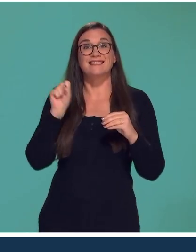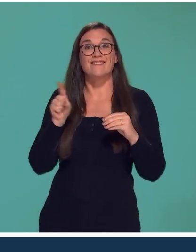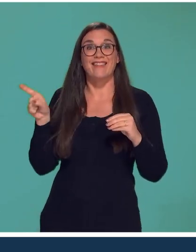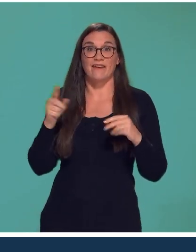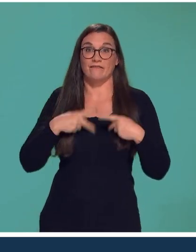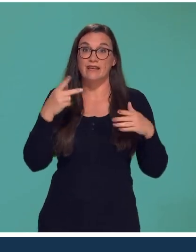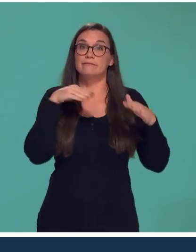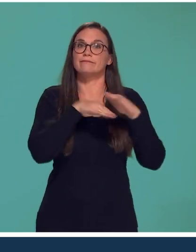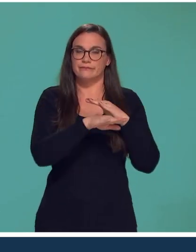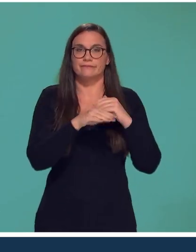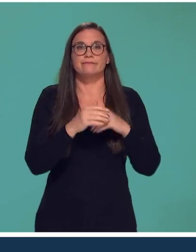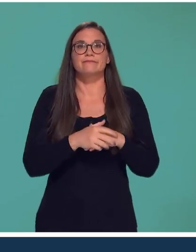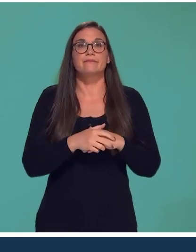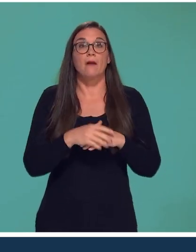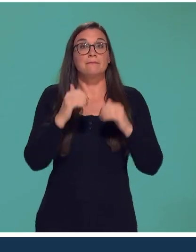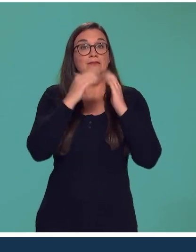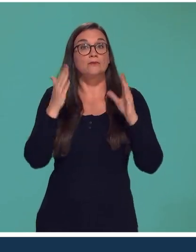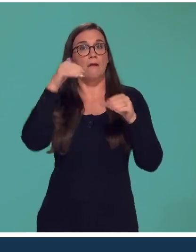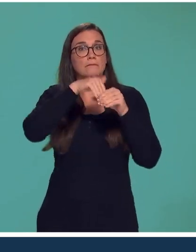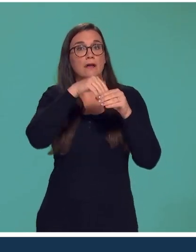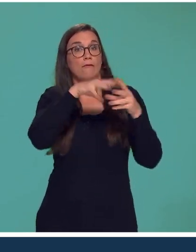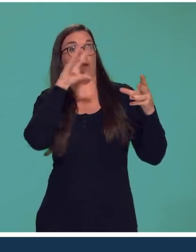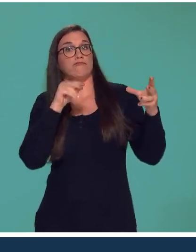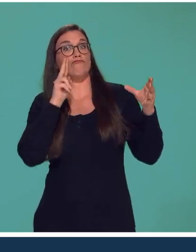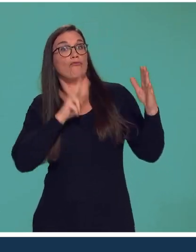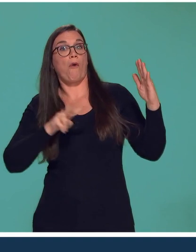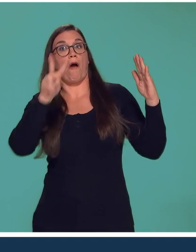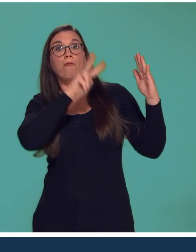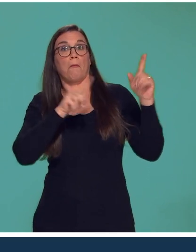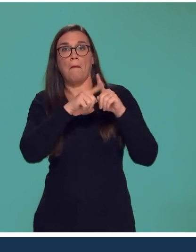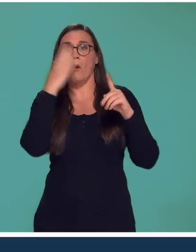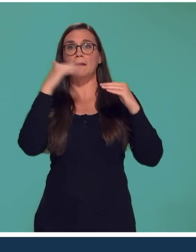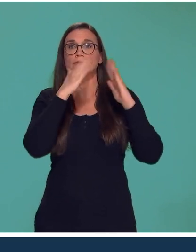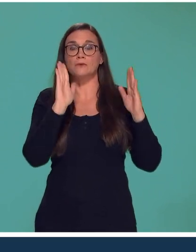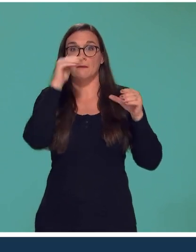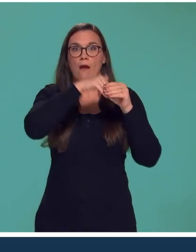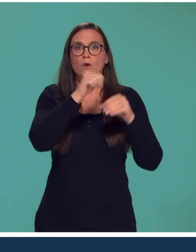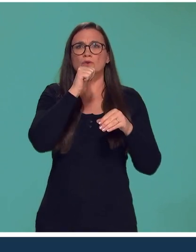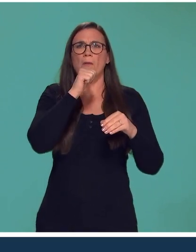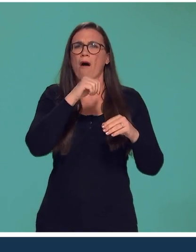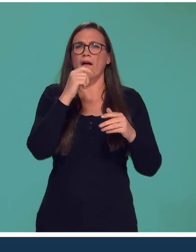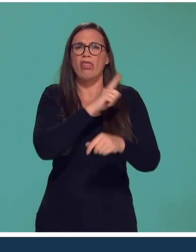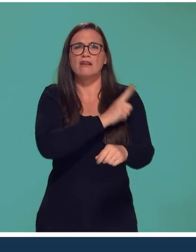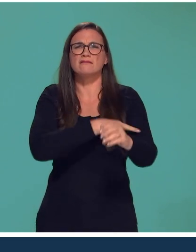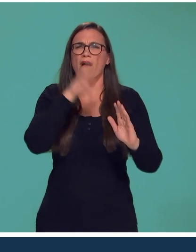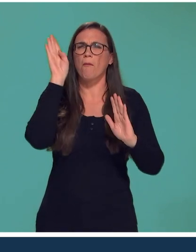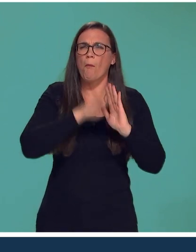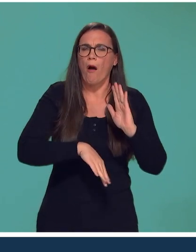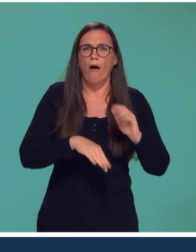depuis 11 ans. Vue de l'extérieur, elle ressemble à n'importe quelle autre. Mais cette maison en paille est beaucoup moins gourmande en énergie.